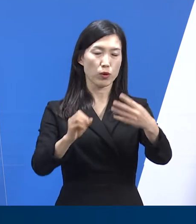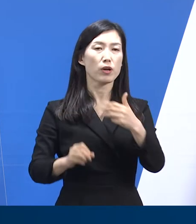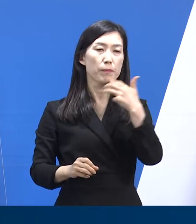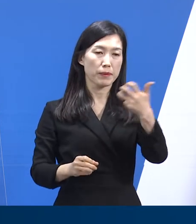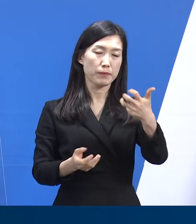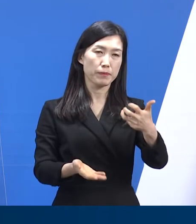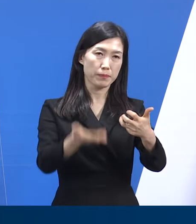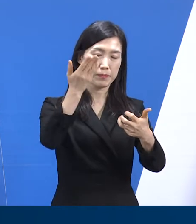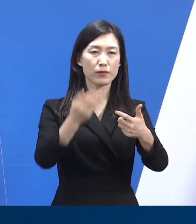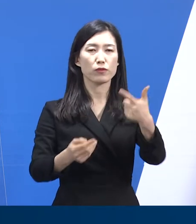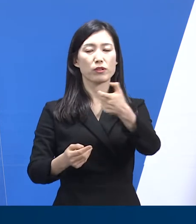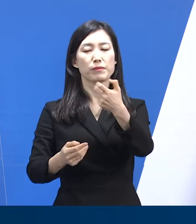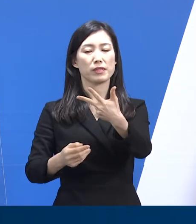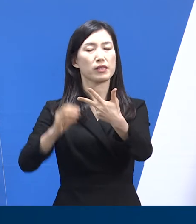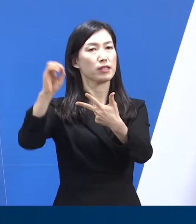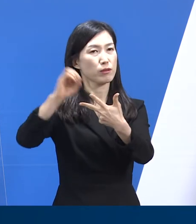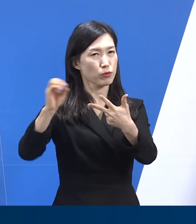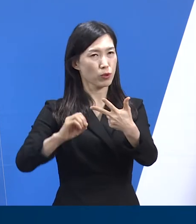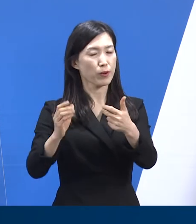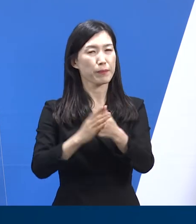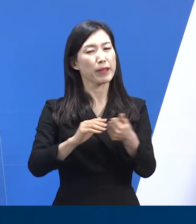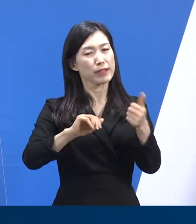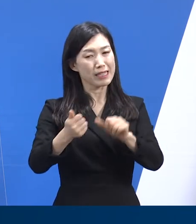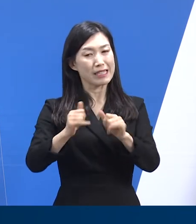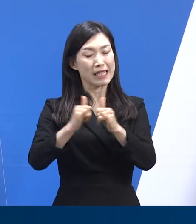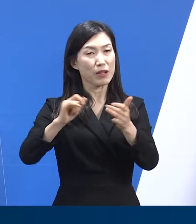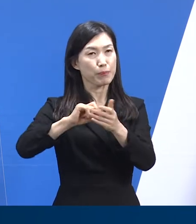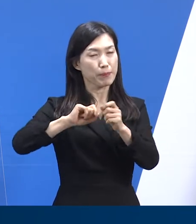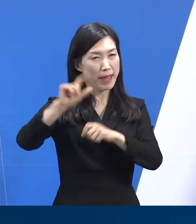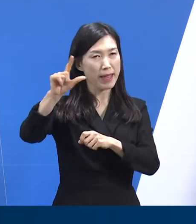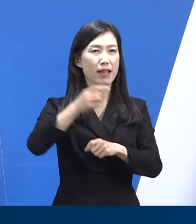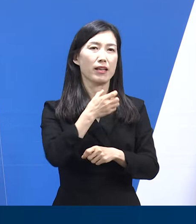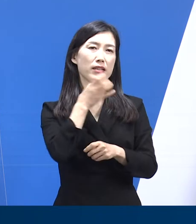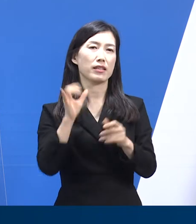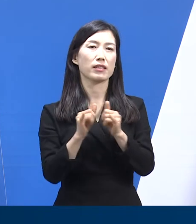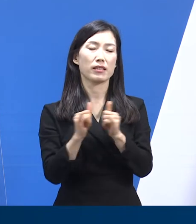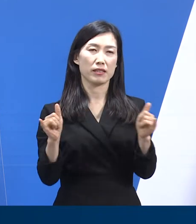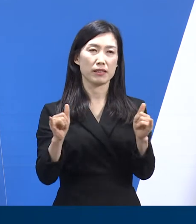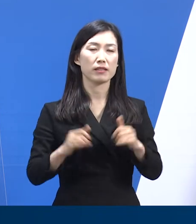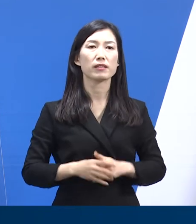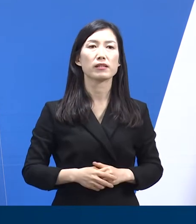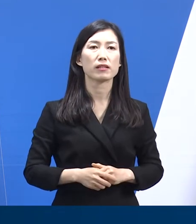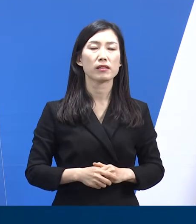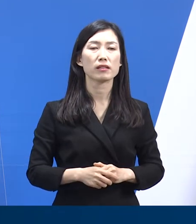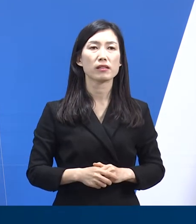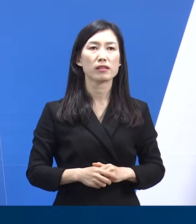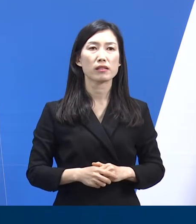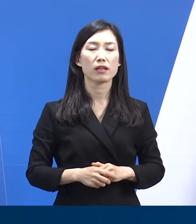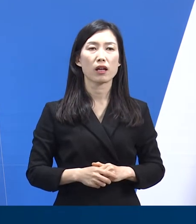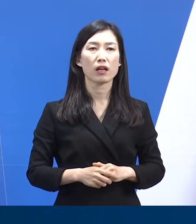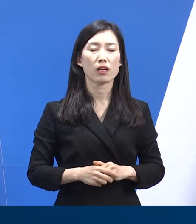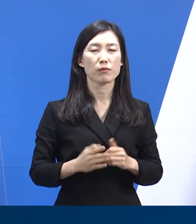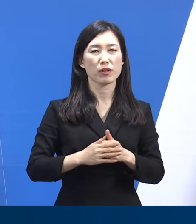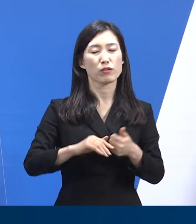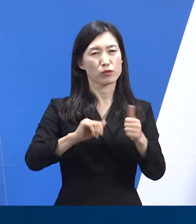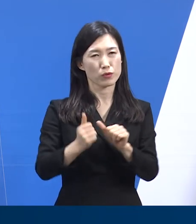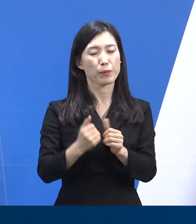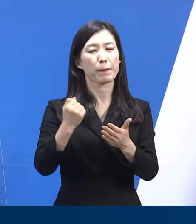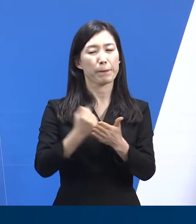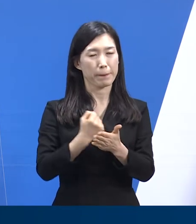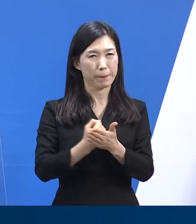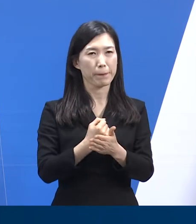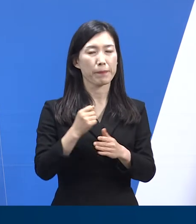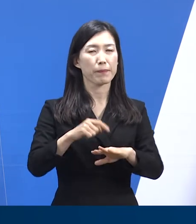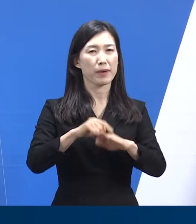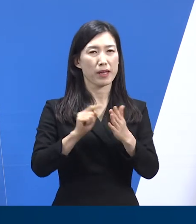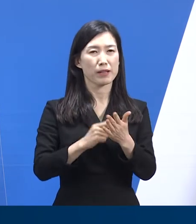이상이 67%를 차지하는 등 매분의 사망자가 고령층에서 발생하고 있습니다. 참가 고민의 명복을 빌며